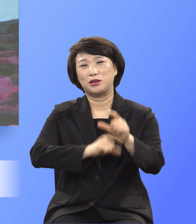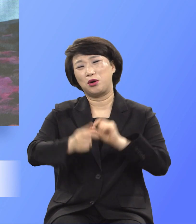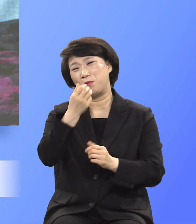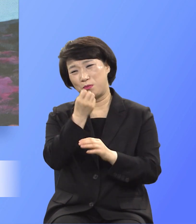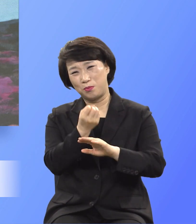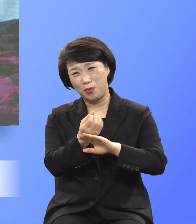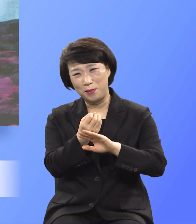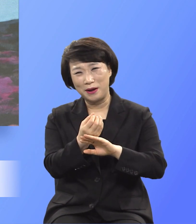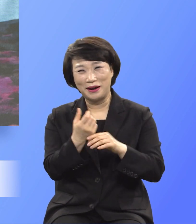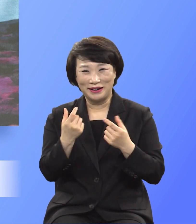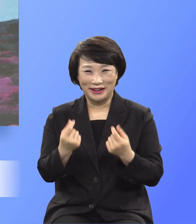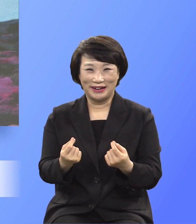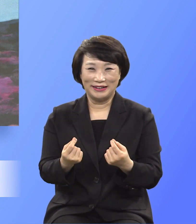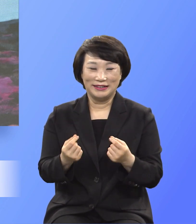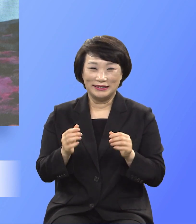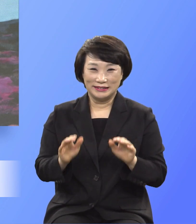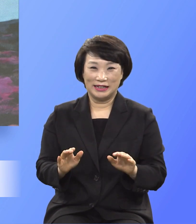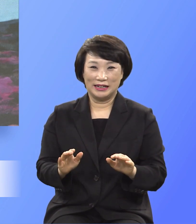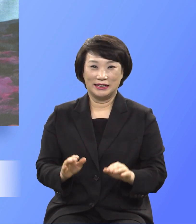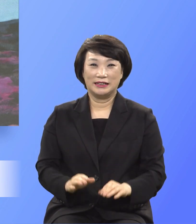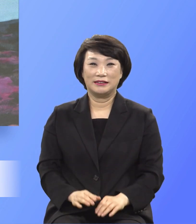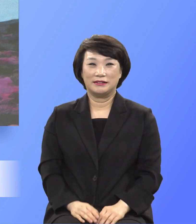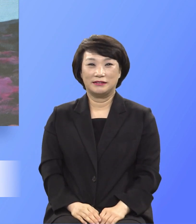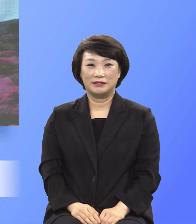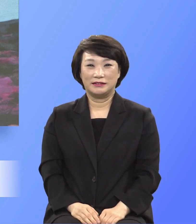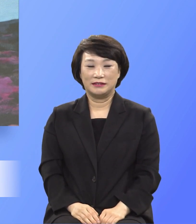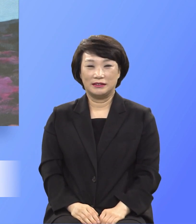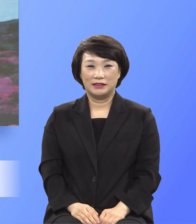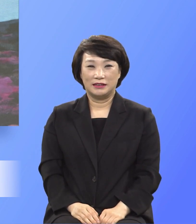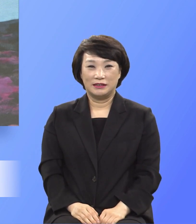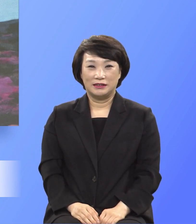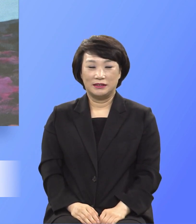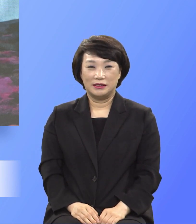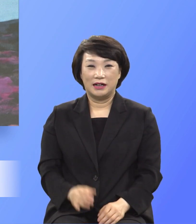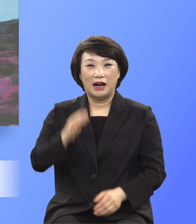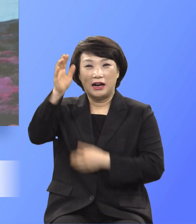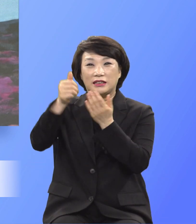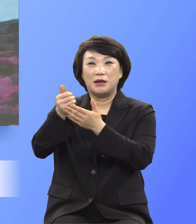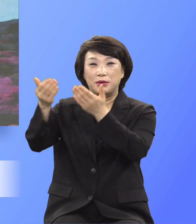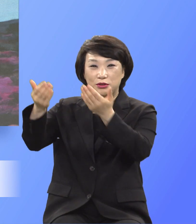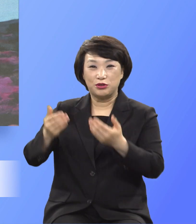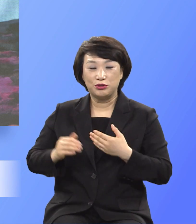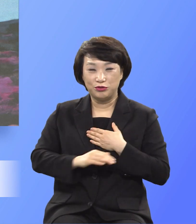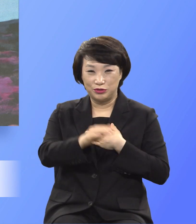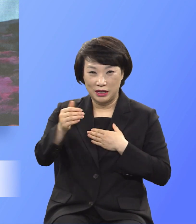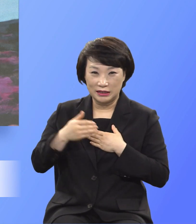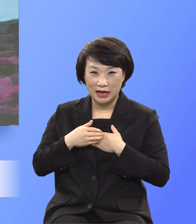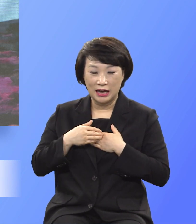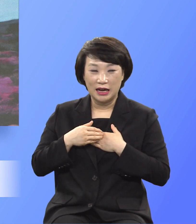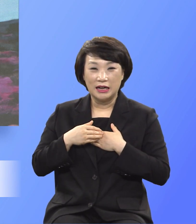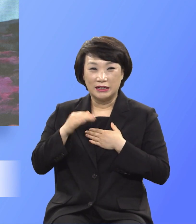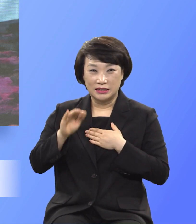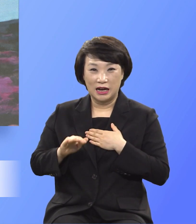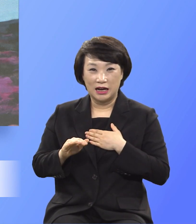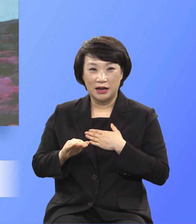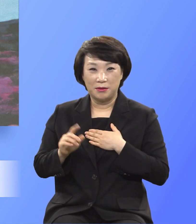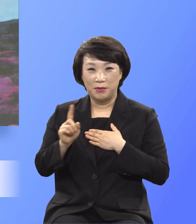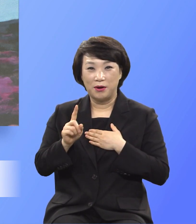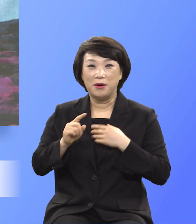하나님께서는 자기가 주시는 우리의 재물에 대해서 뭐라고 말씀하셨느냐